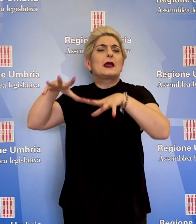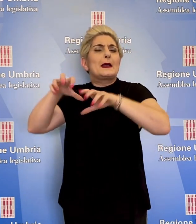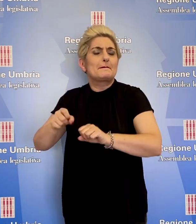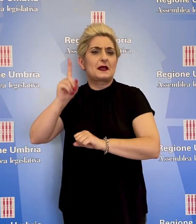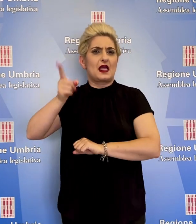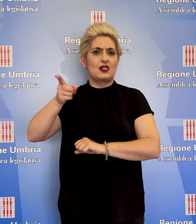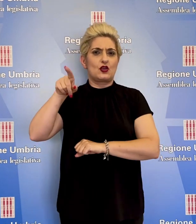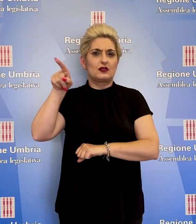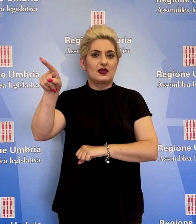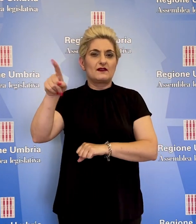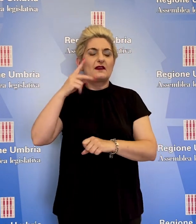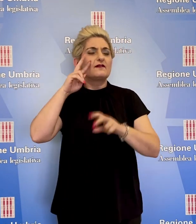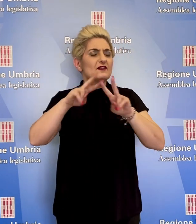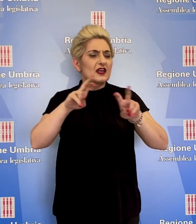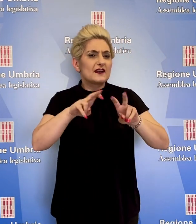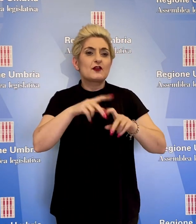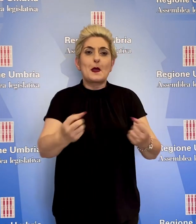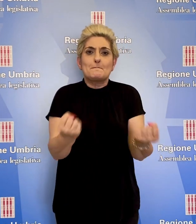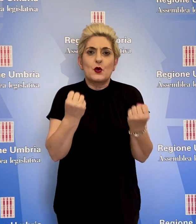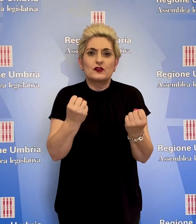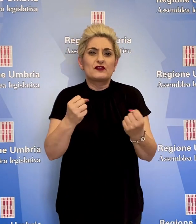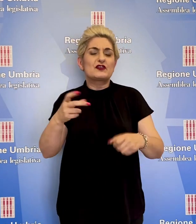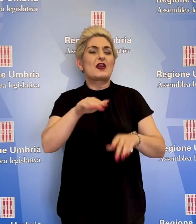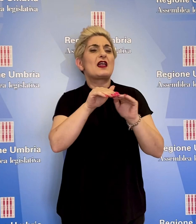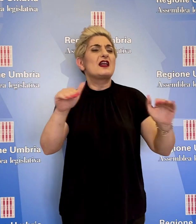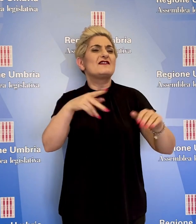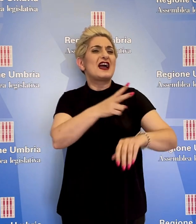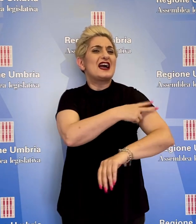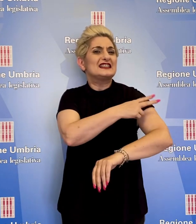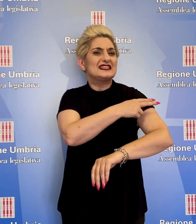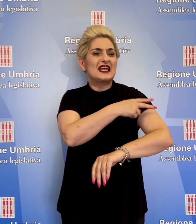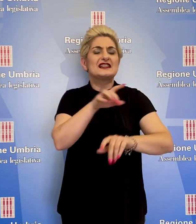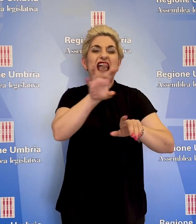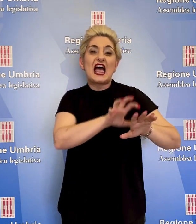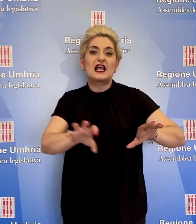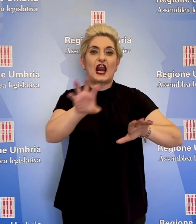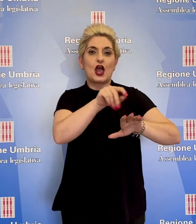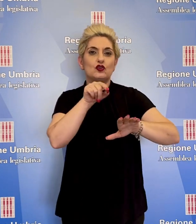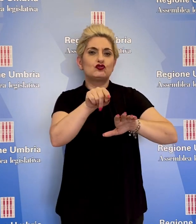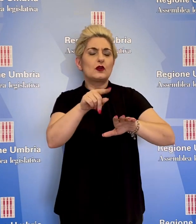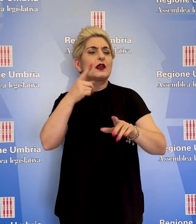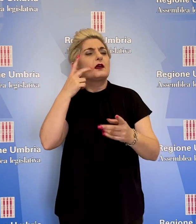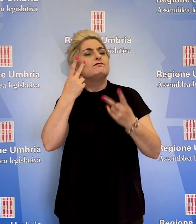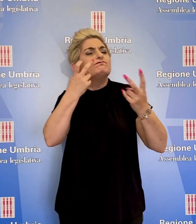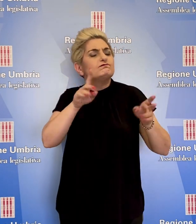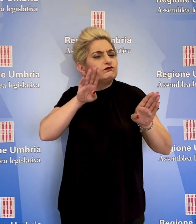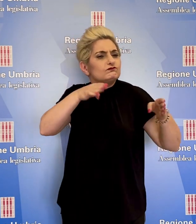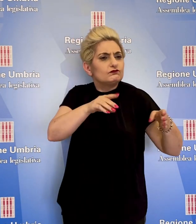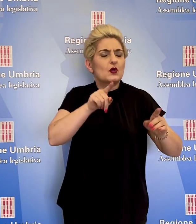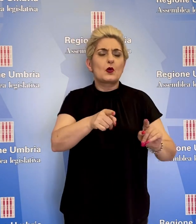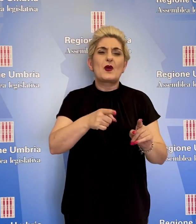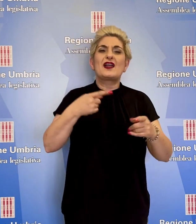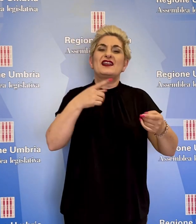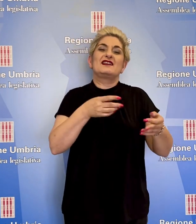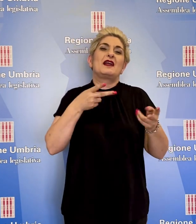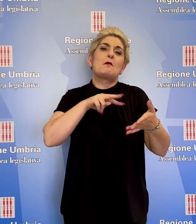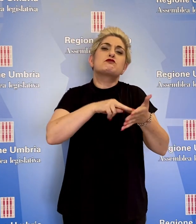Giunta a verificare e potenziare il livello di assistenza nel territorio regionale rispetto ai disturbi del comportamento alimentare.